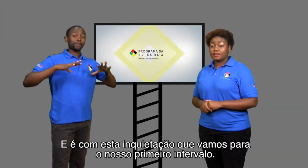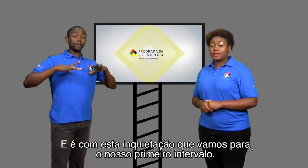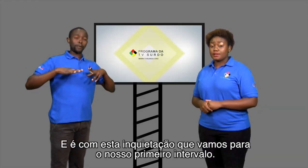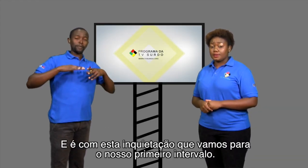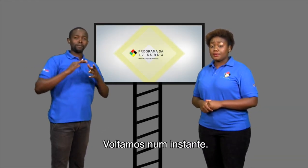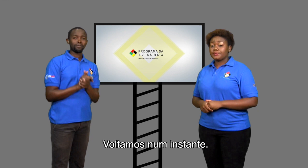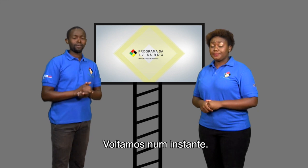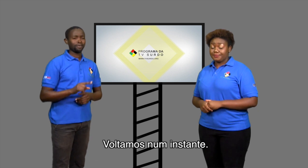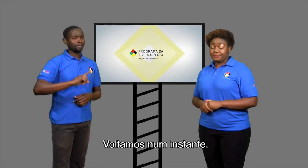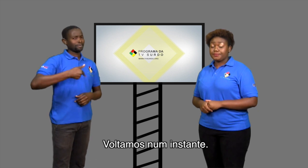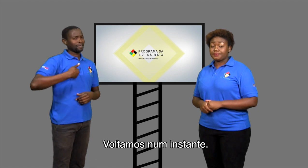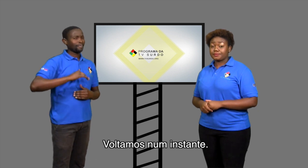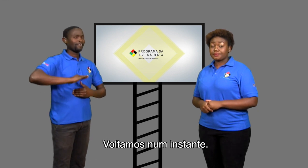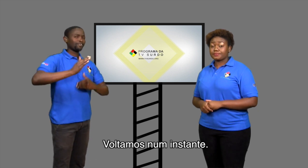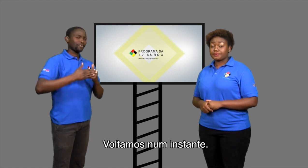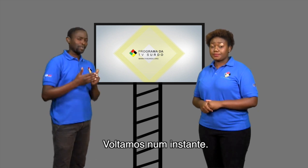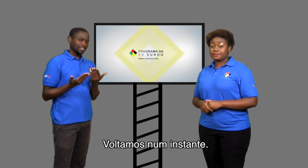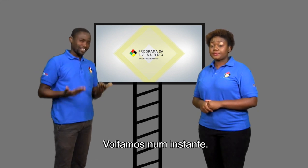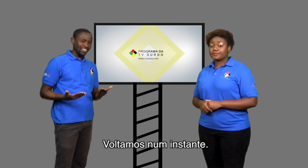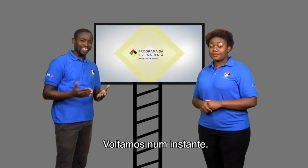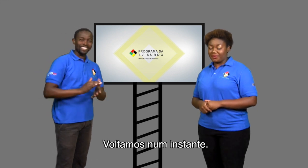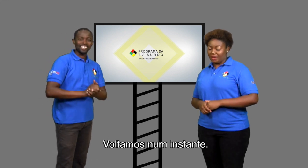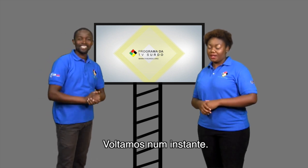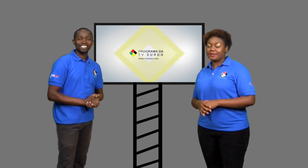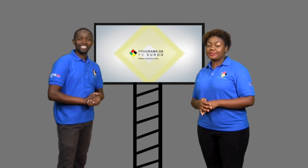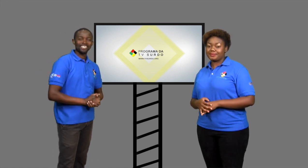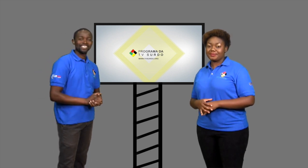intervalo. Voltamos num instante.